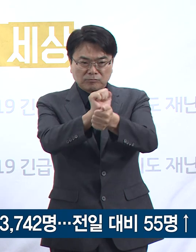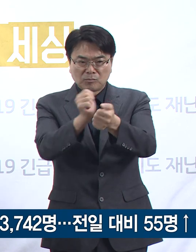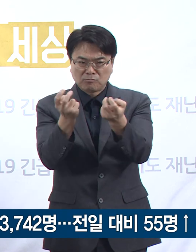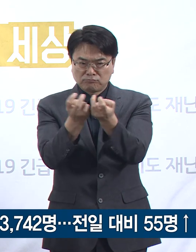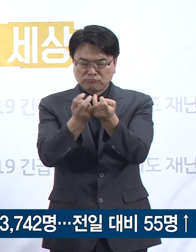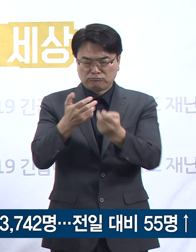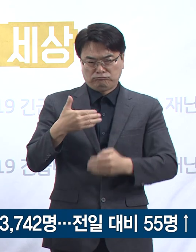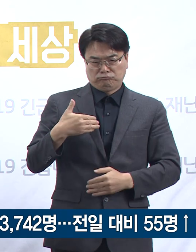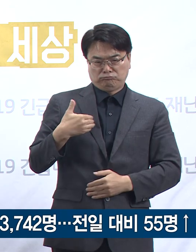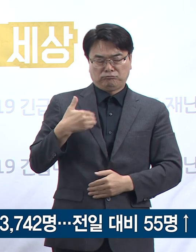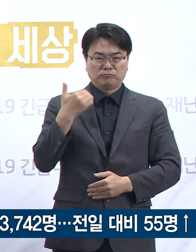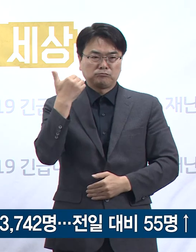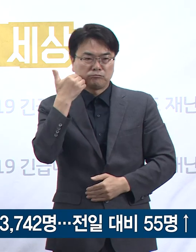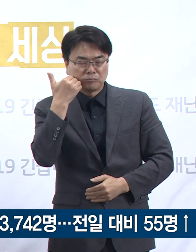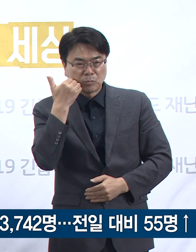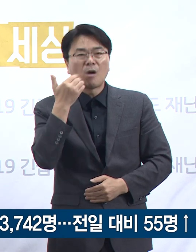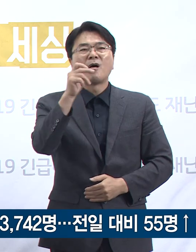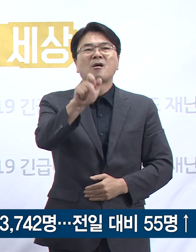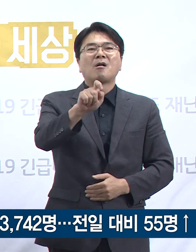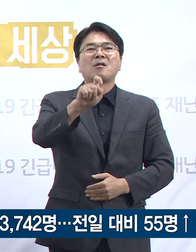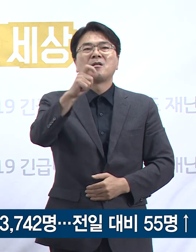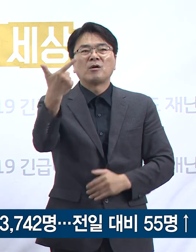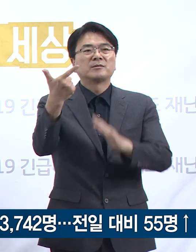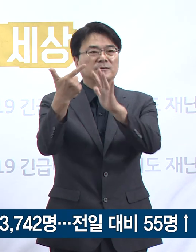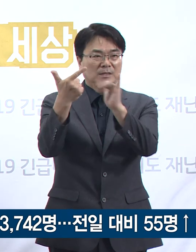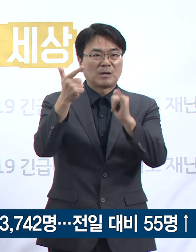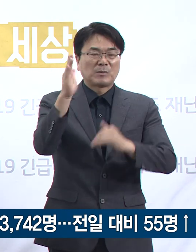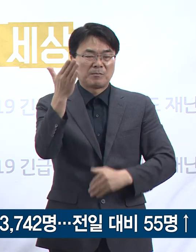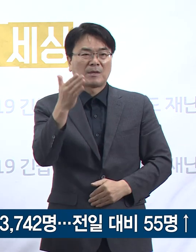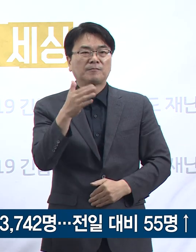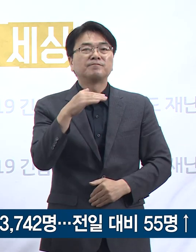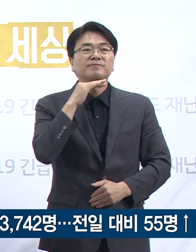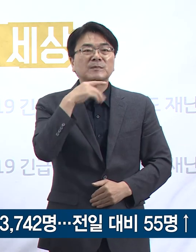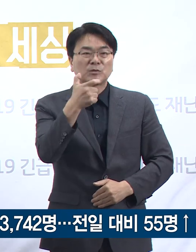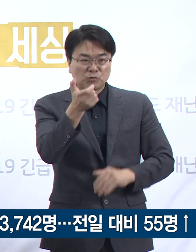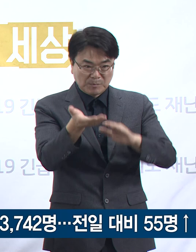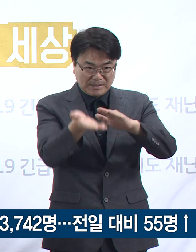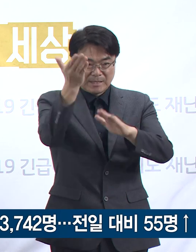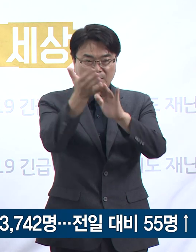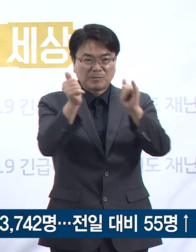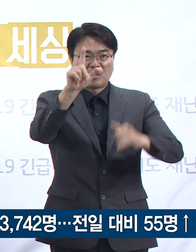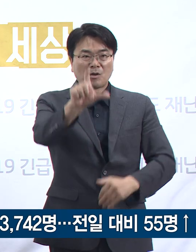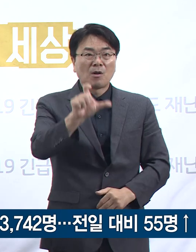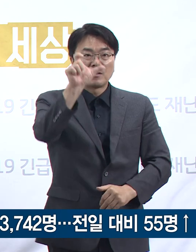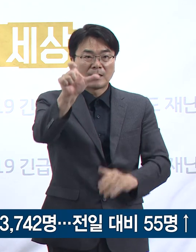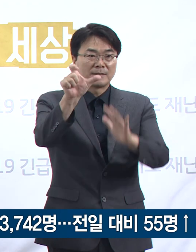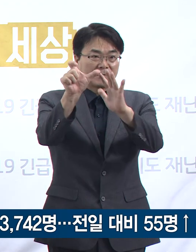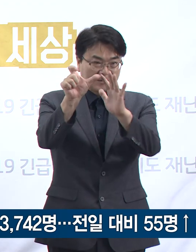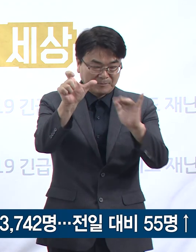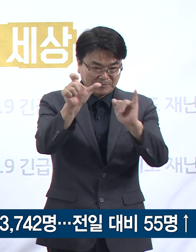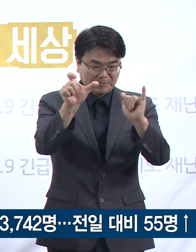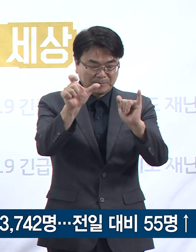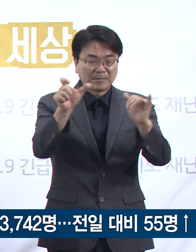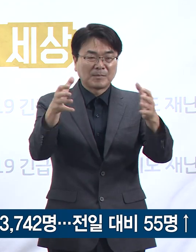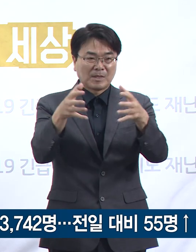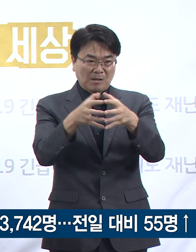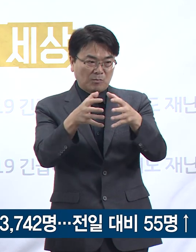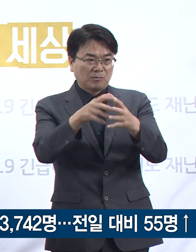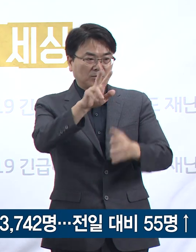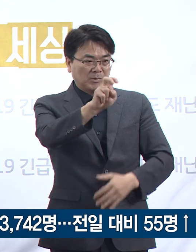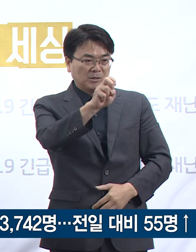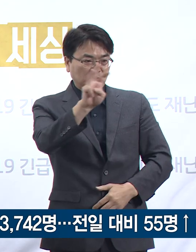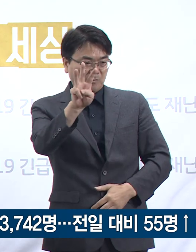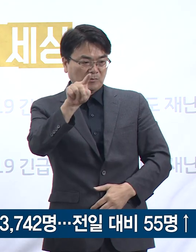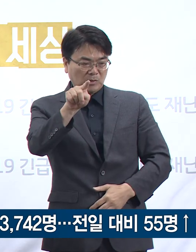29.1%인 16명이고 60세 이상 고령자는 15명으로 27.3%를